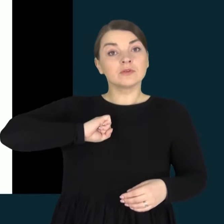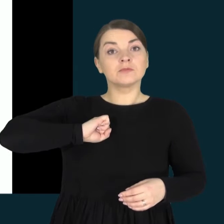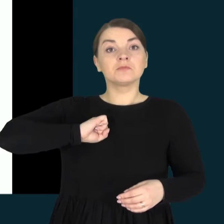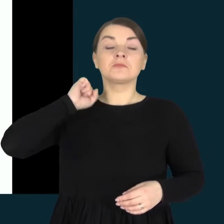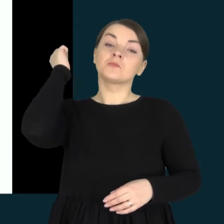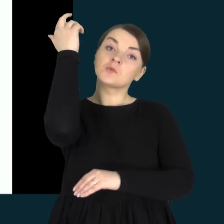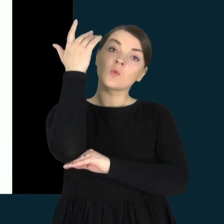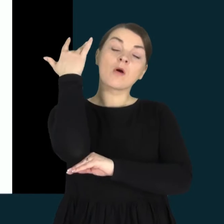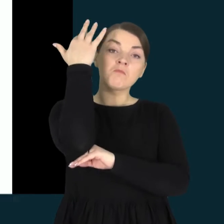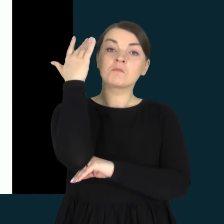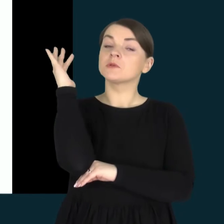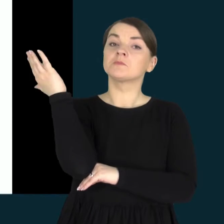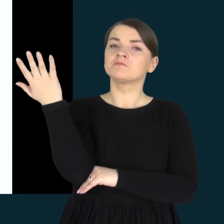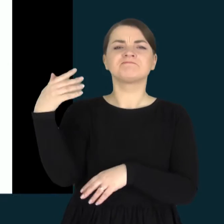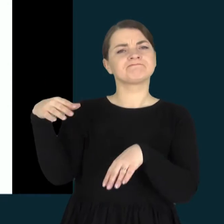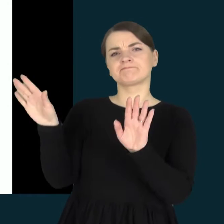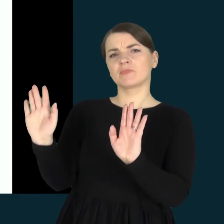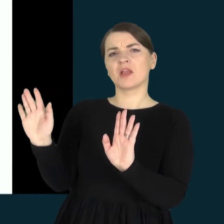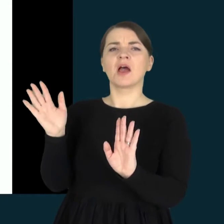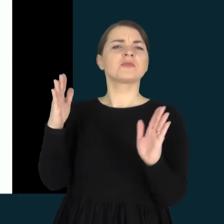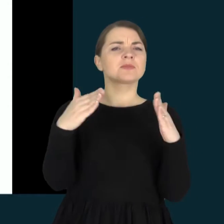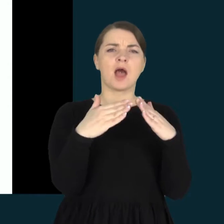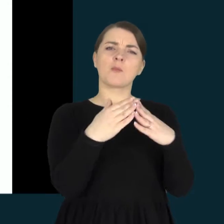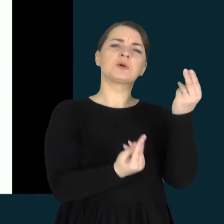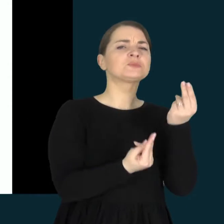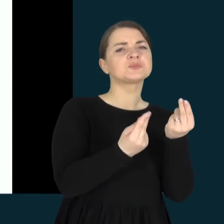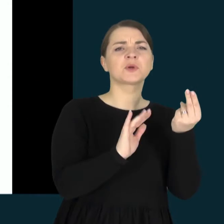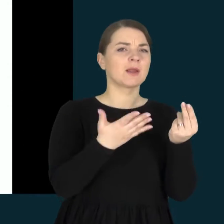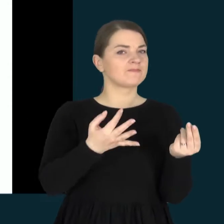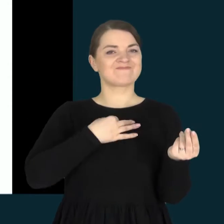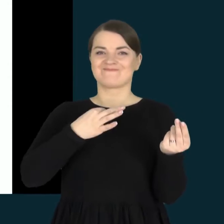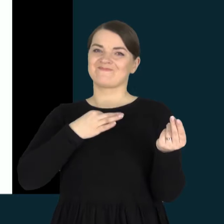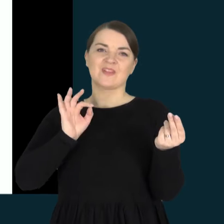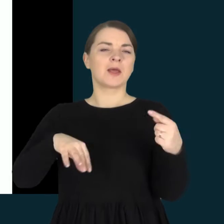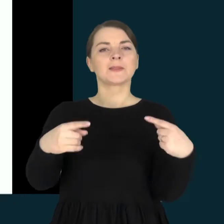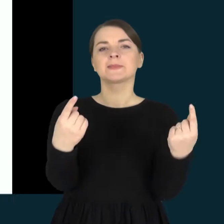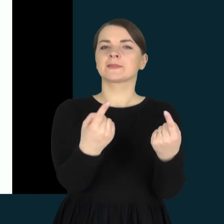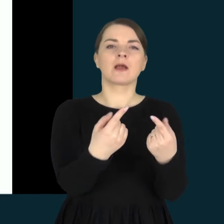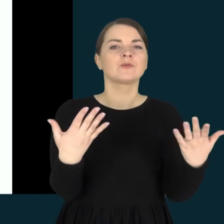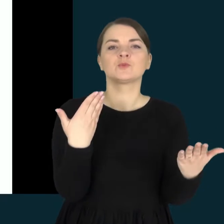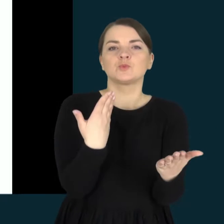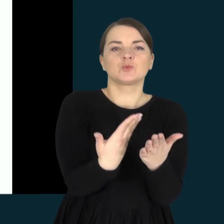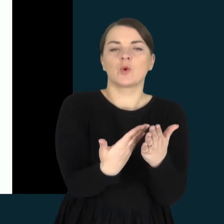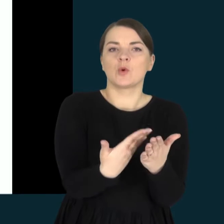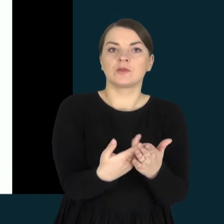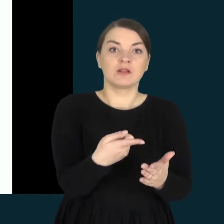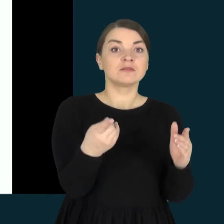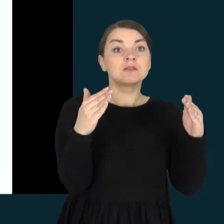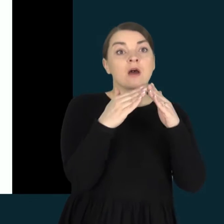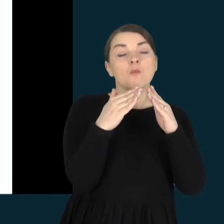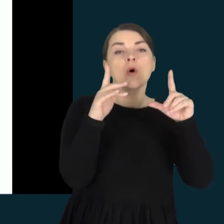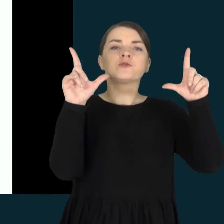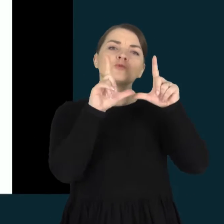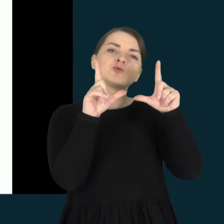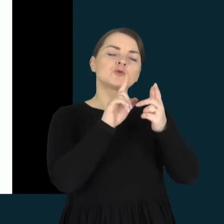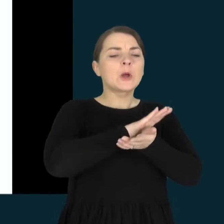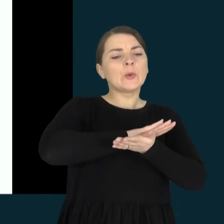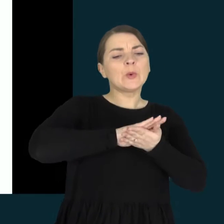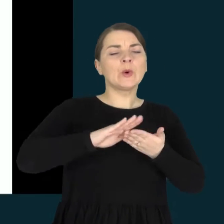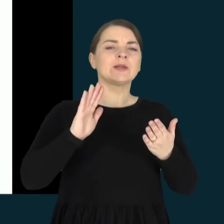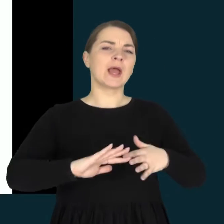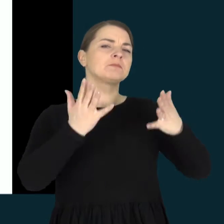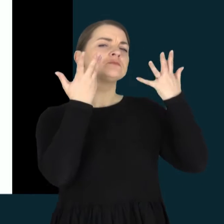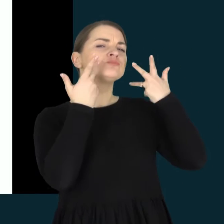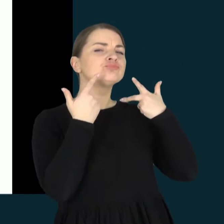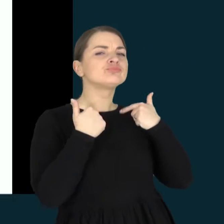nesiskaito, tai, kad jis namuose atlieka tas užduotis, tai yra komforto